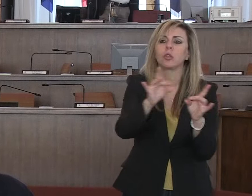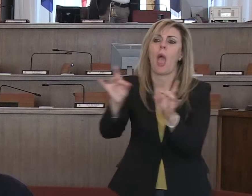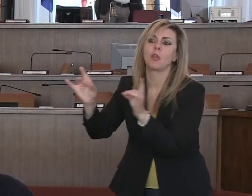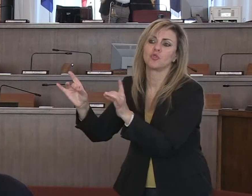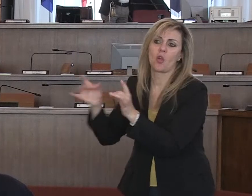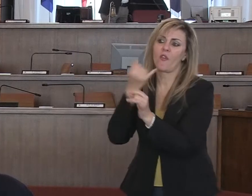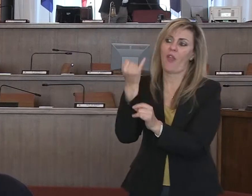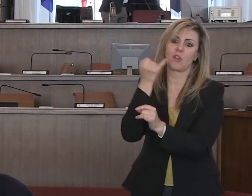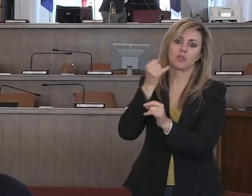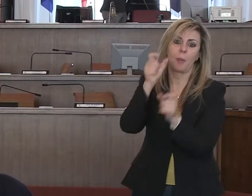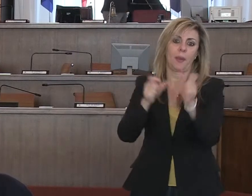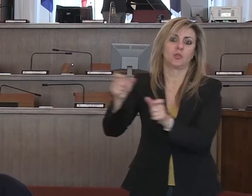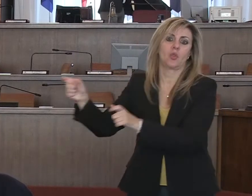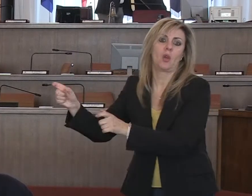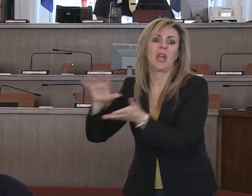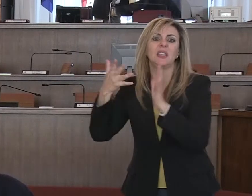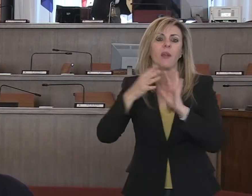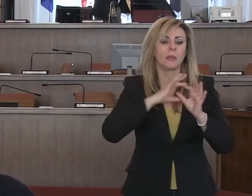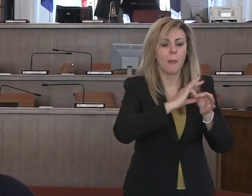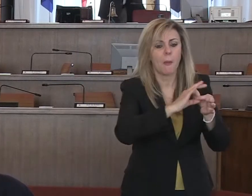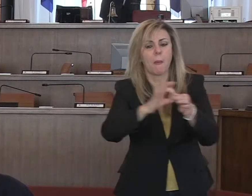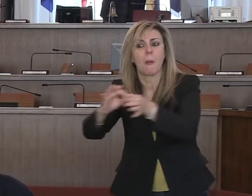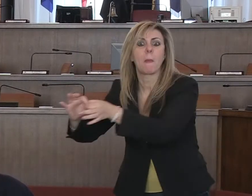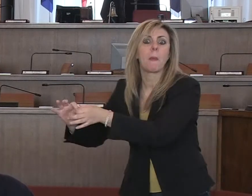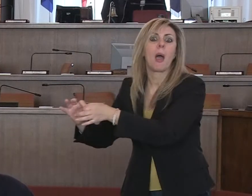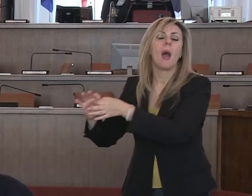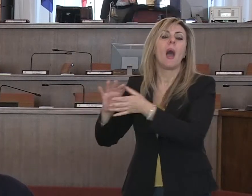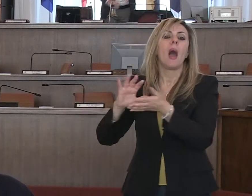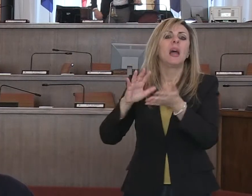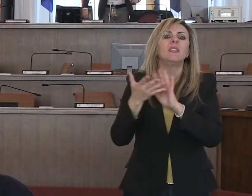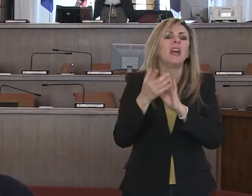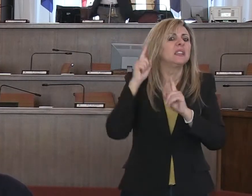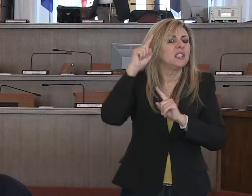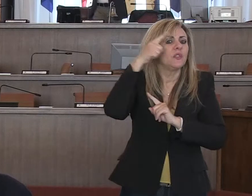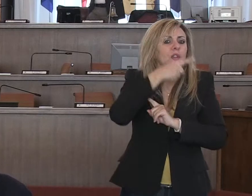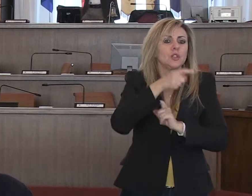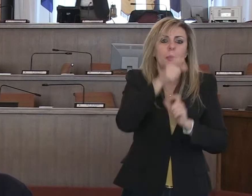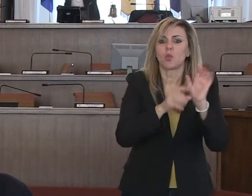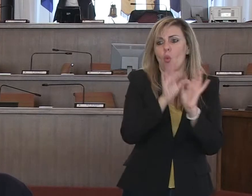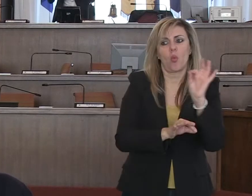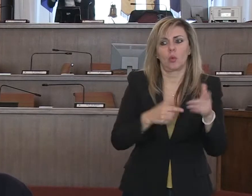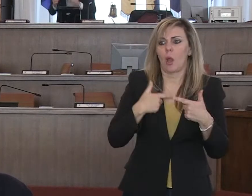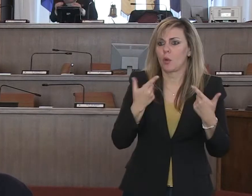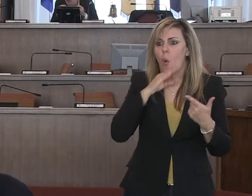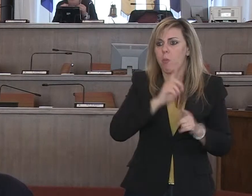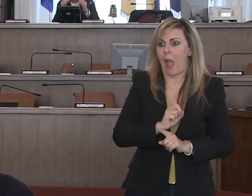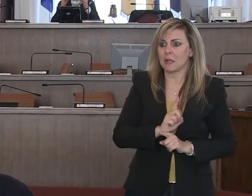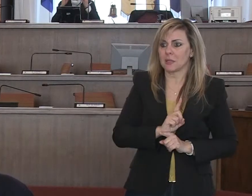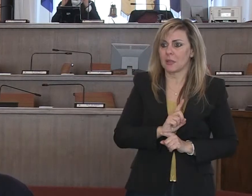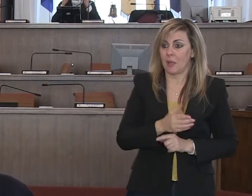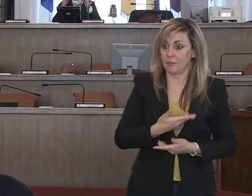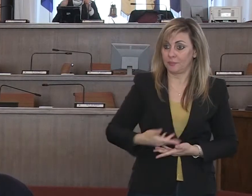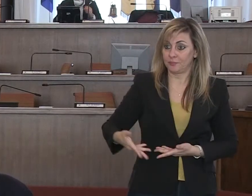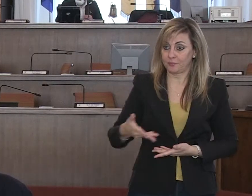e quindi di dar vita ad un circolo vizioso di cui veramente poi è difficilissimo uscire. E in questo